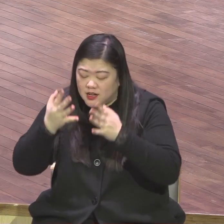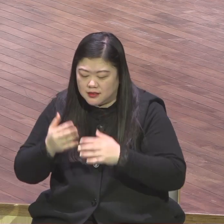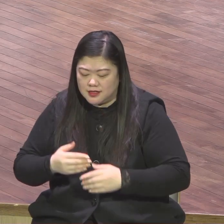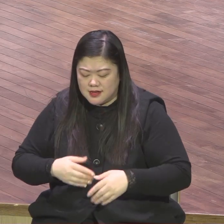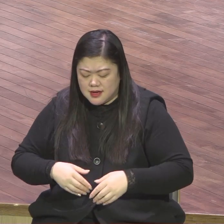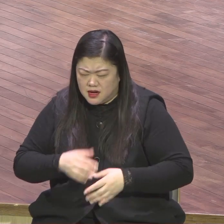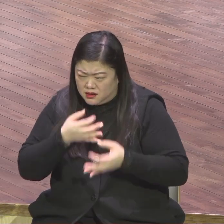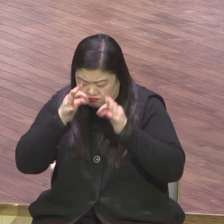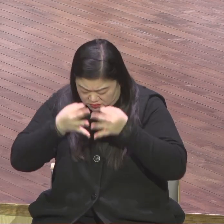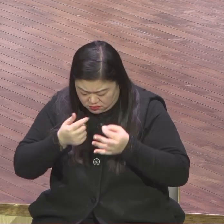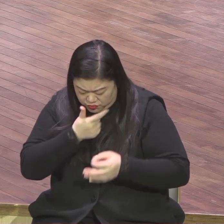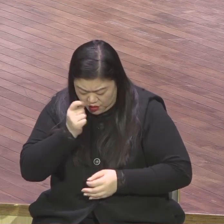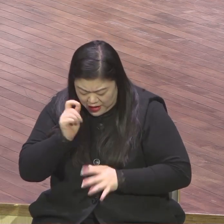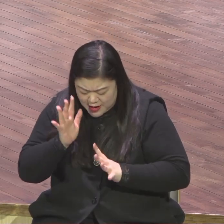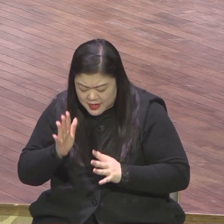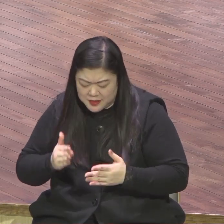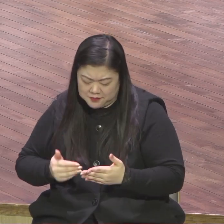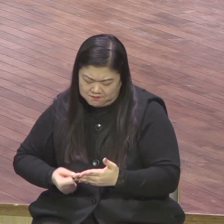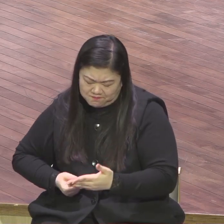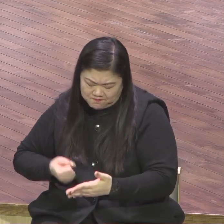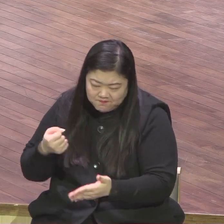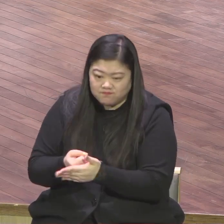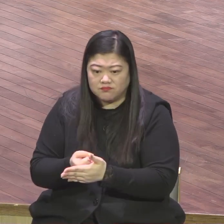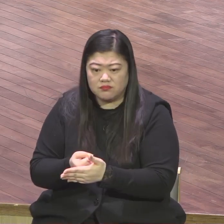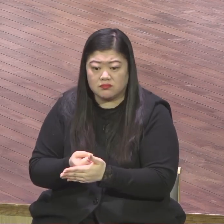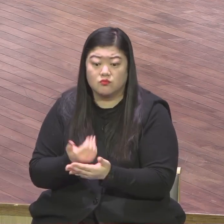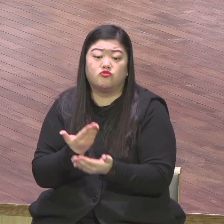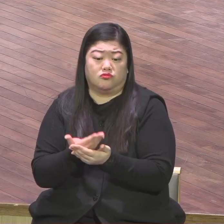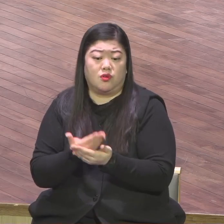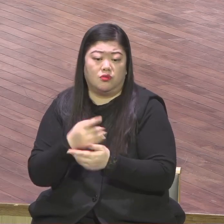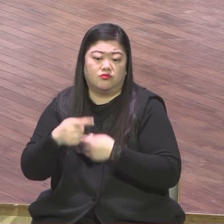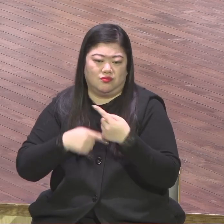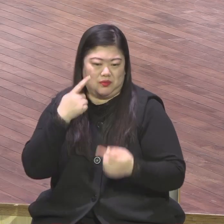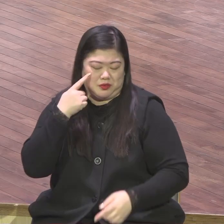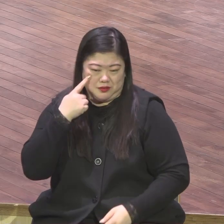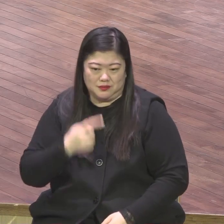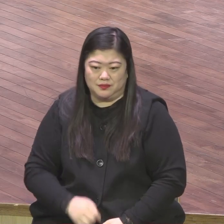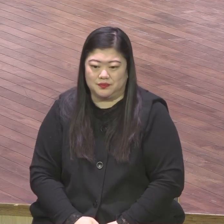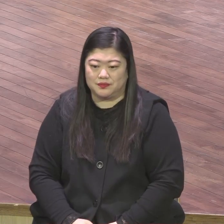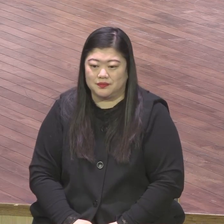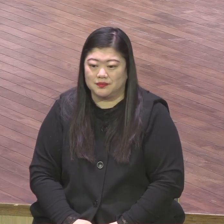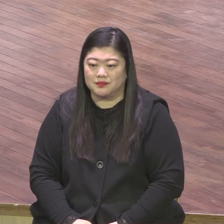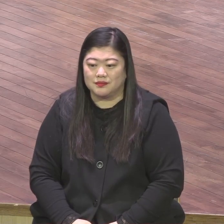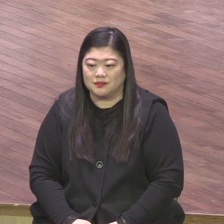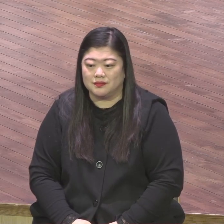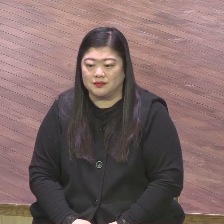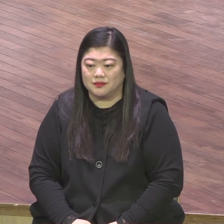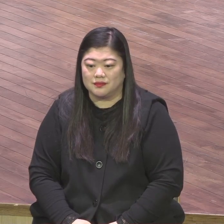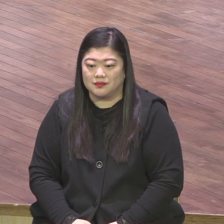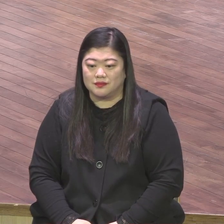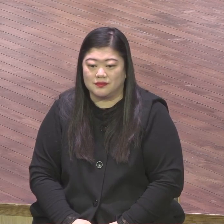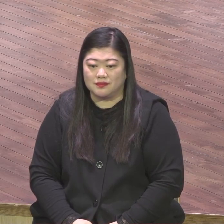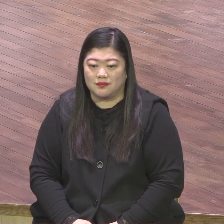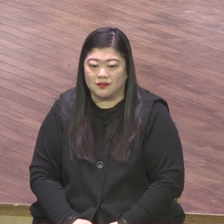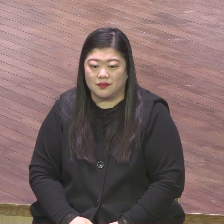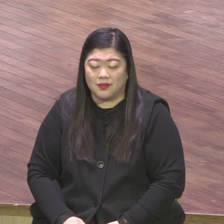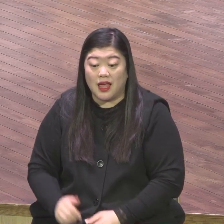하여 주옵소서 하나님께서는요 이런 언약적 도전하는 성도들을 축복하세요 도전한 자를 기뻐하세요